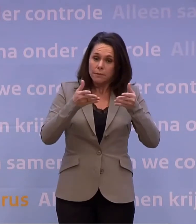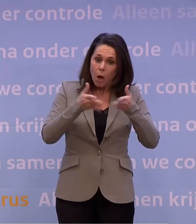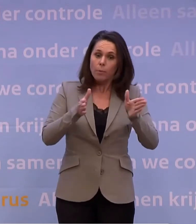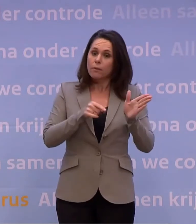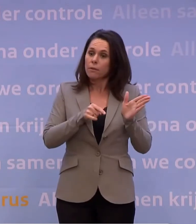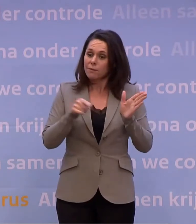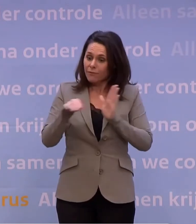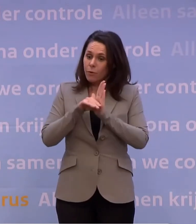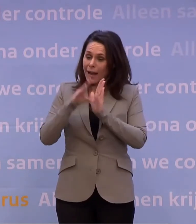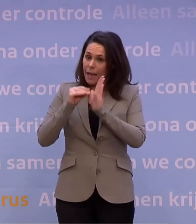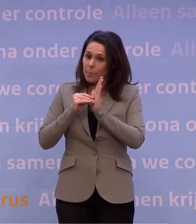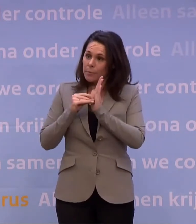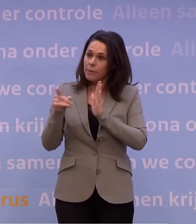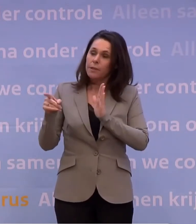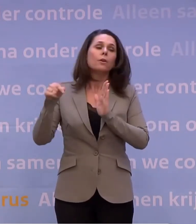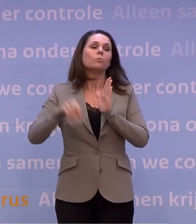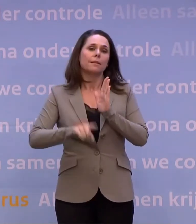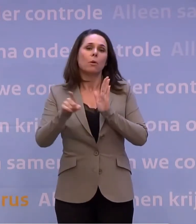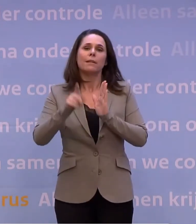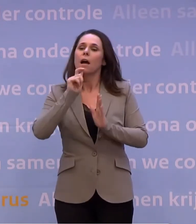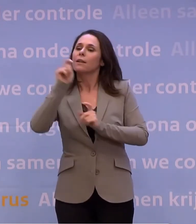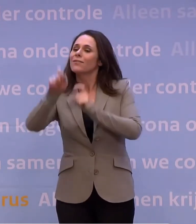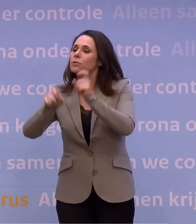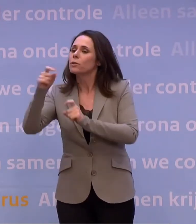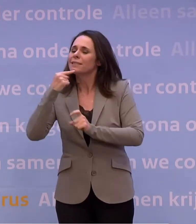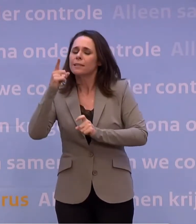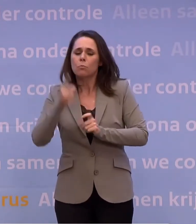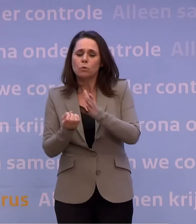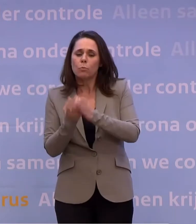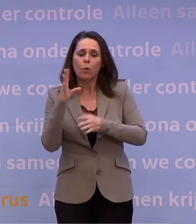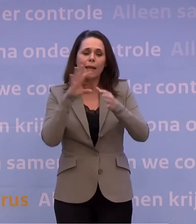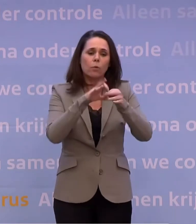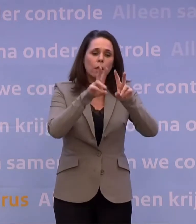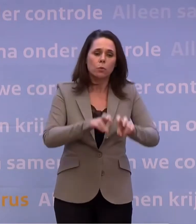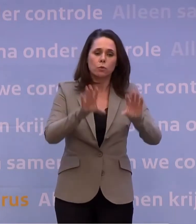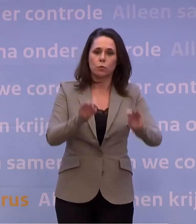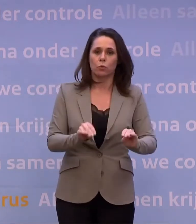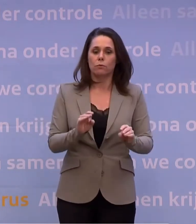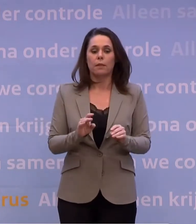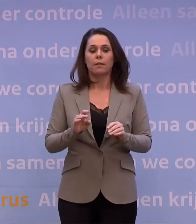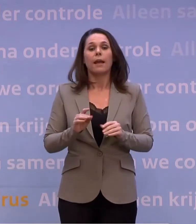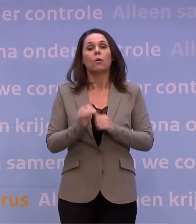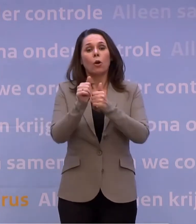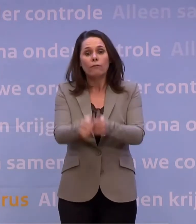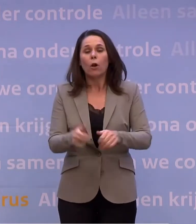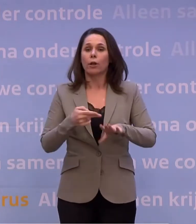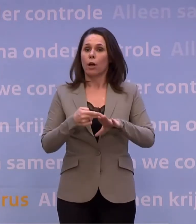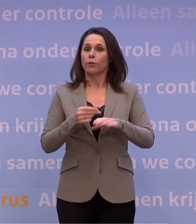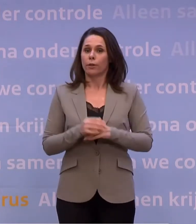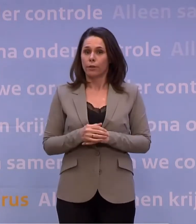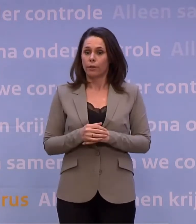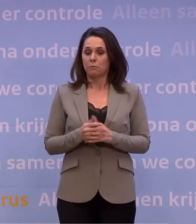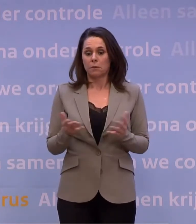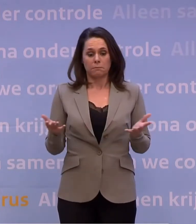dat de adviseurs ons zeggen... ...je moet dat bron- en contactonderzoek doen. Vervolgens moet er ook een follow-up aan gegeven worden... ...want iemand die dan zou